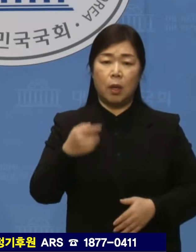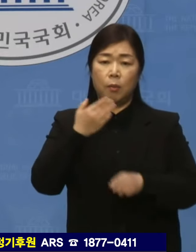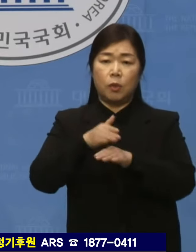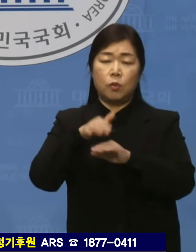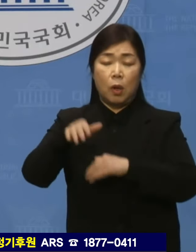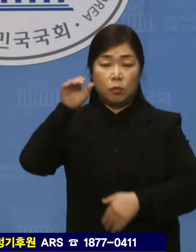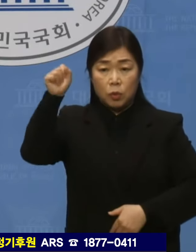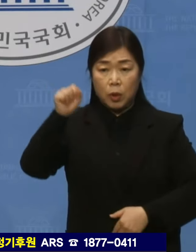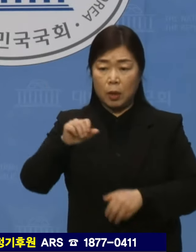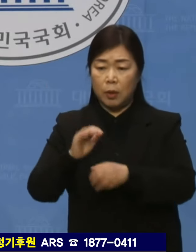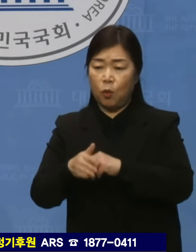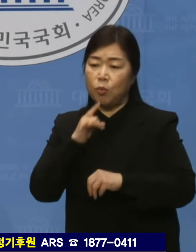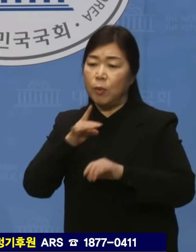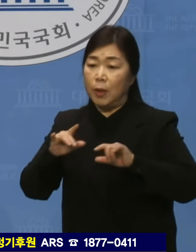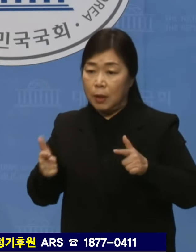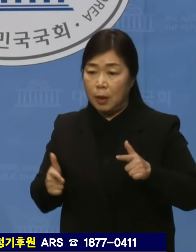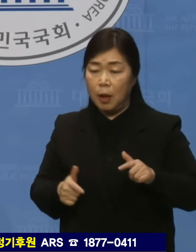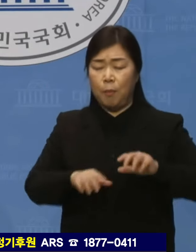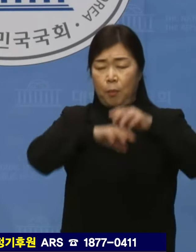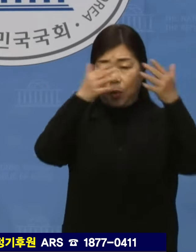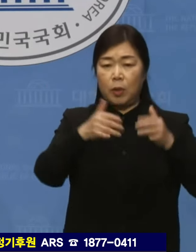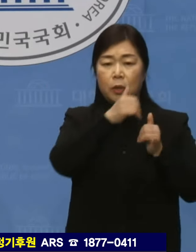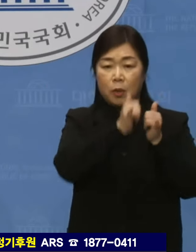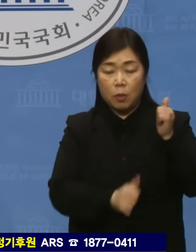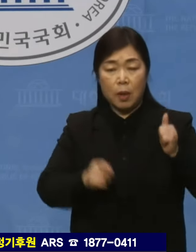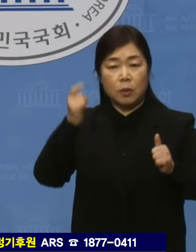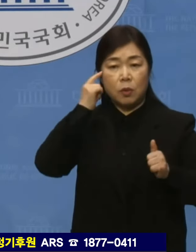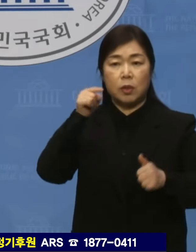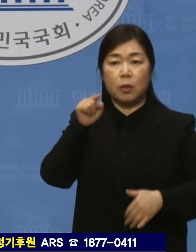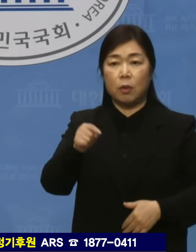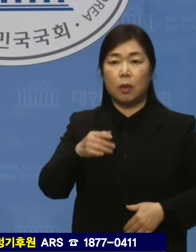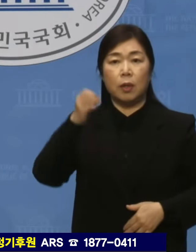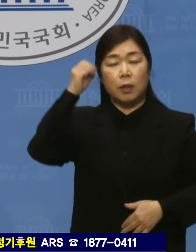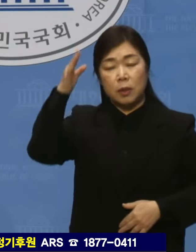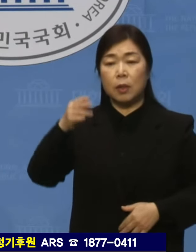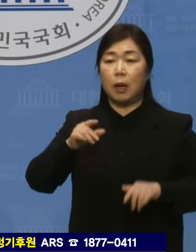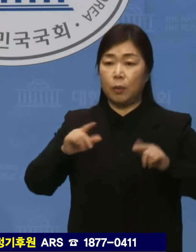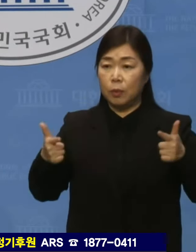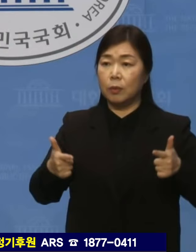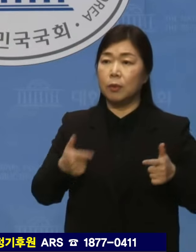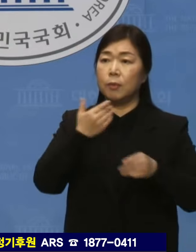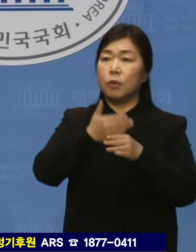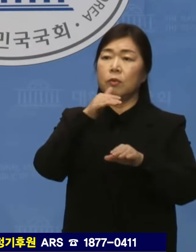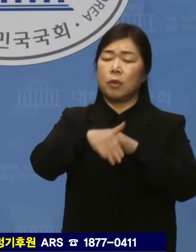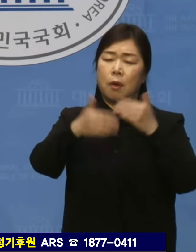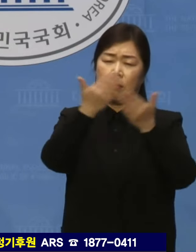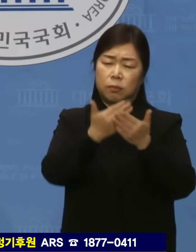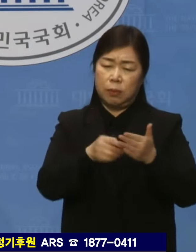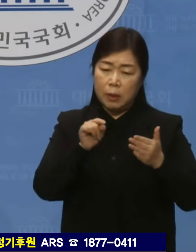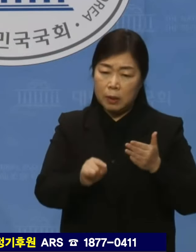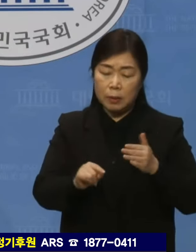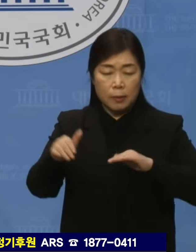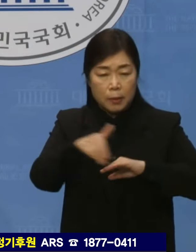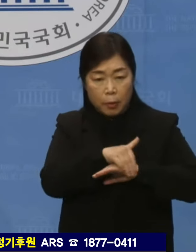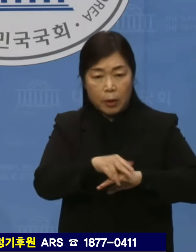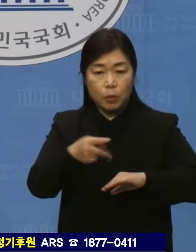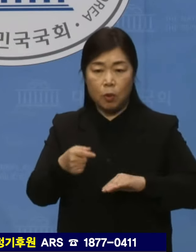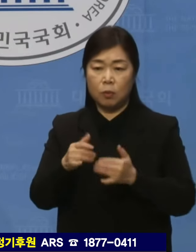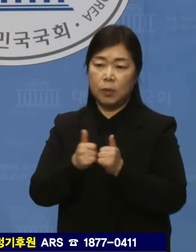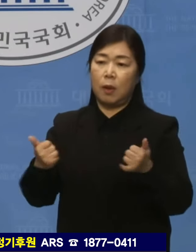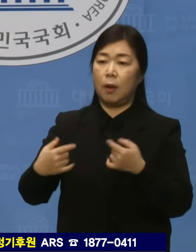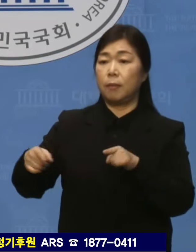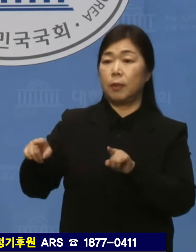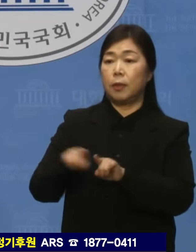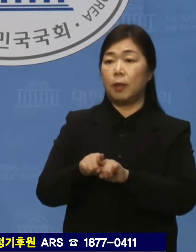국민 모두의 역사와 정신임을 잊지 않고 민주주의를 퇴행시키려는 어떠한 시도에도 국민과